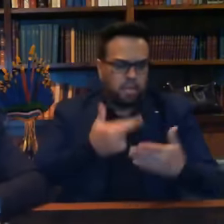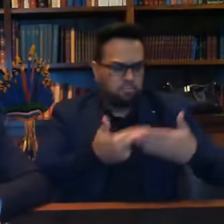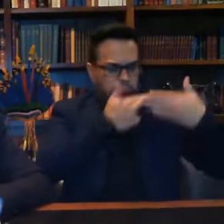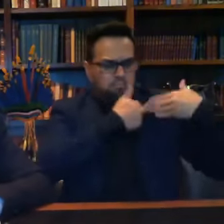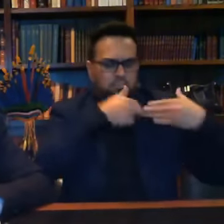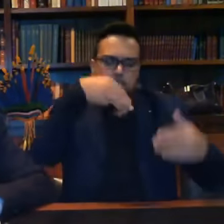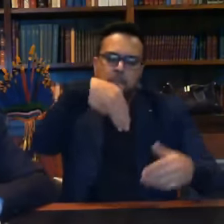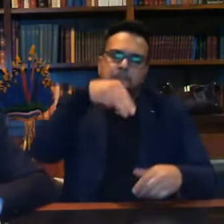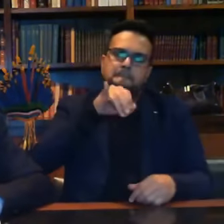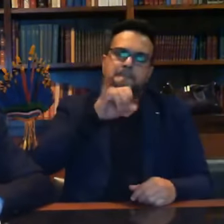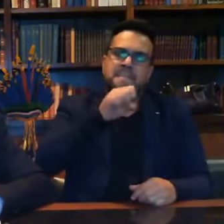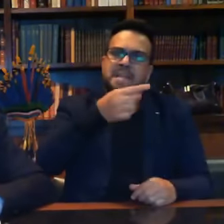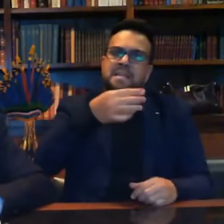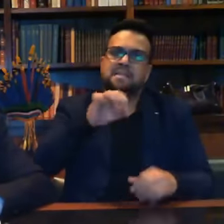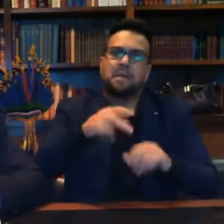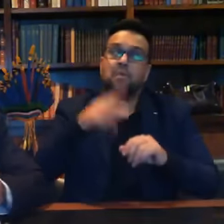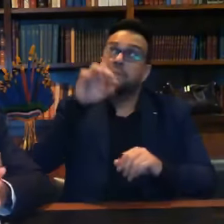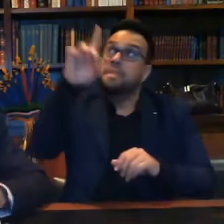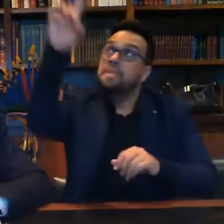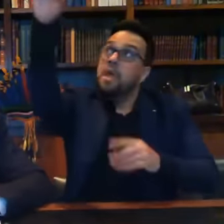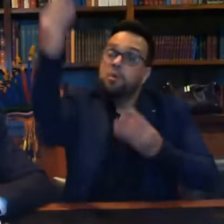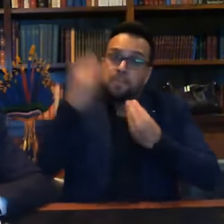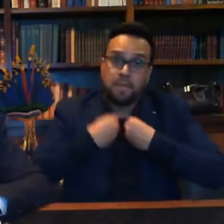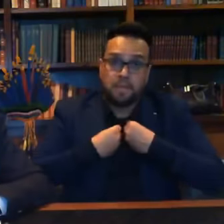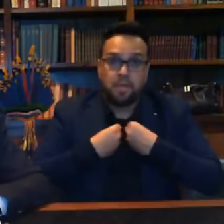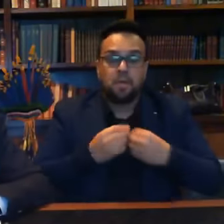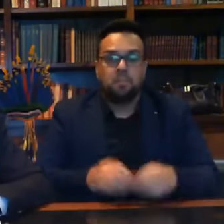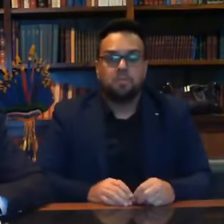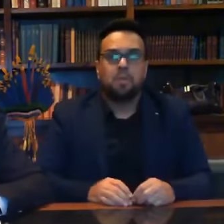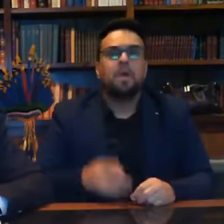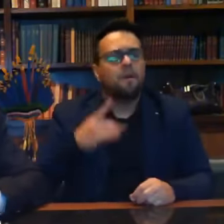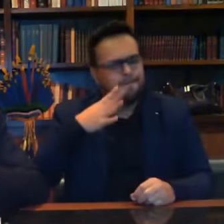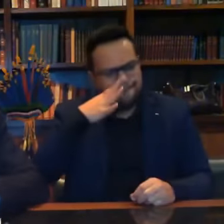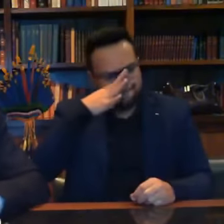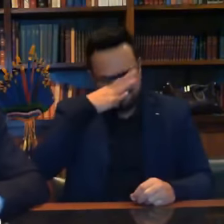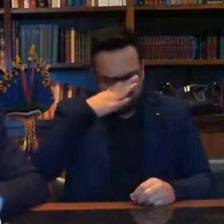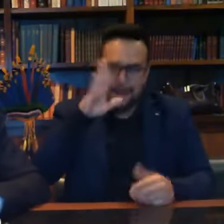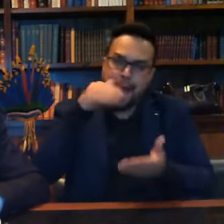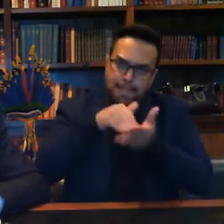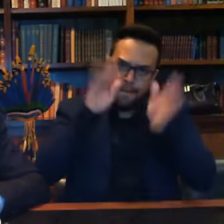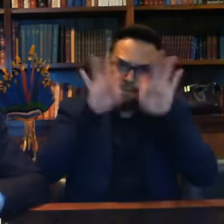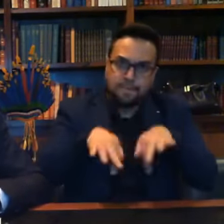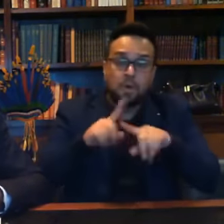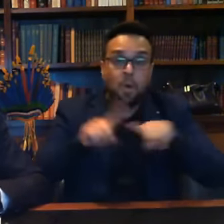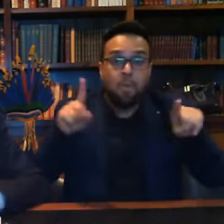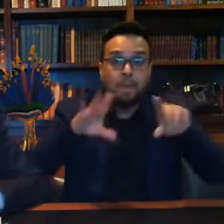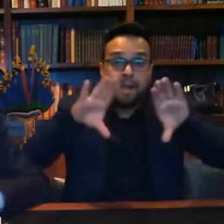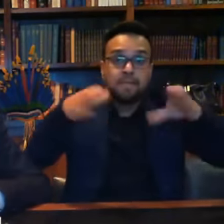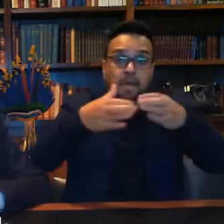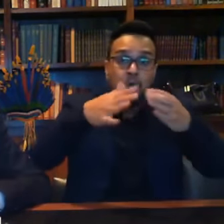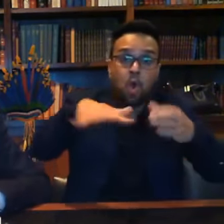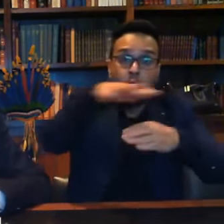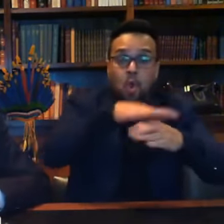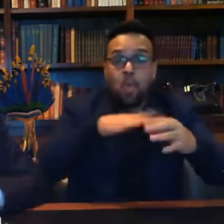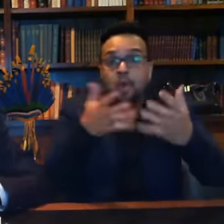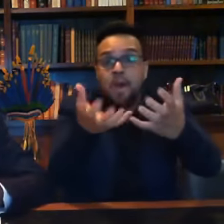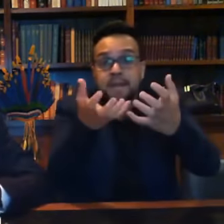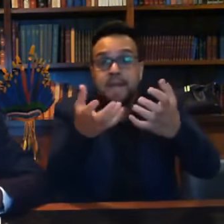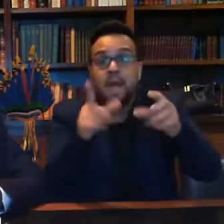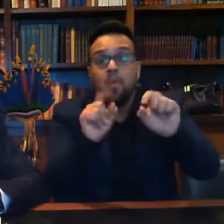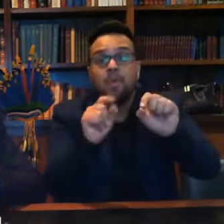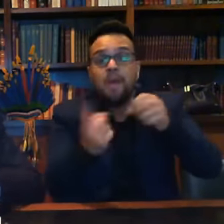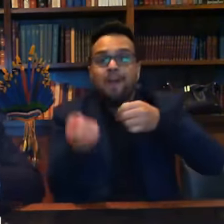paciência, respeito e vou até o final. O que eles querem? A volta da